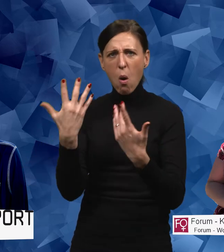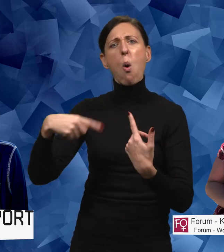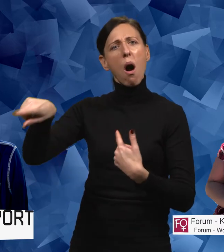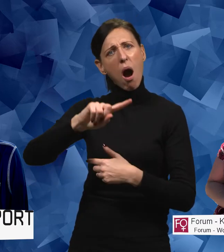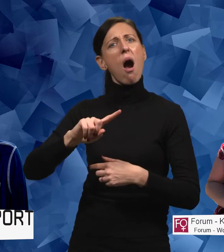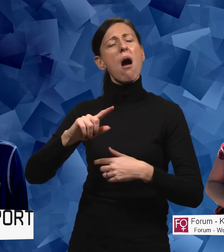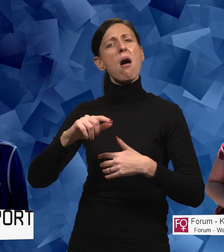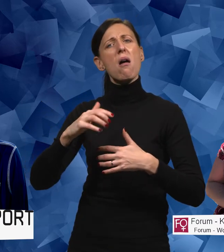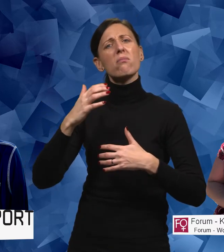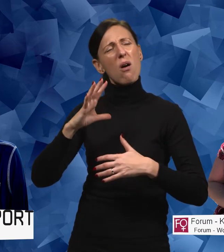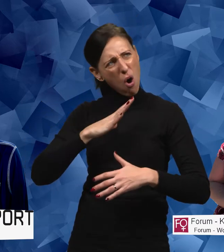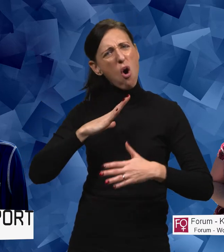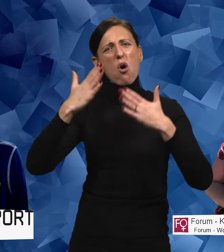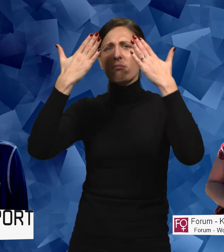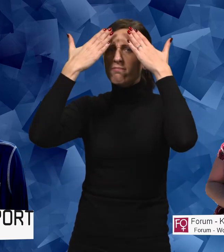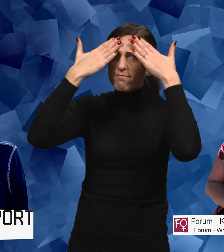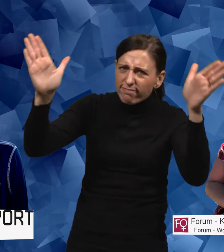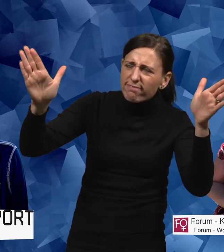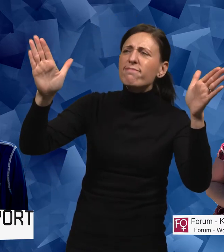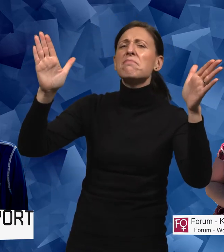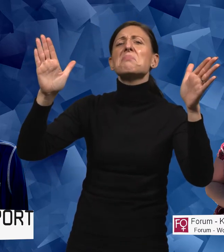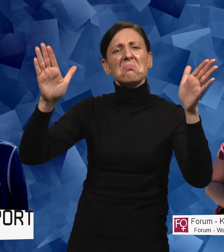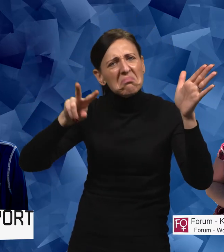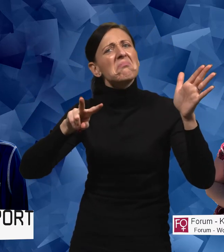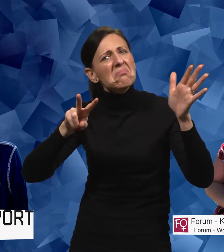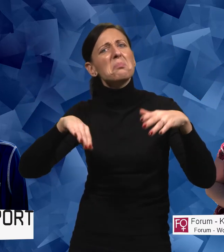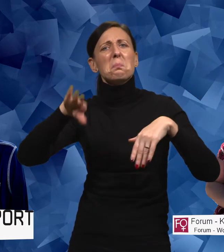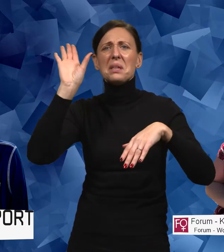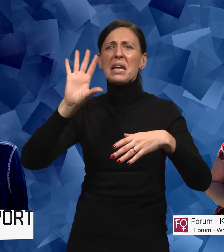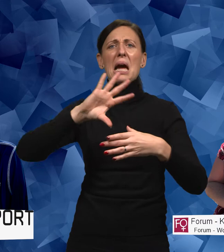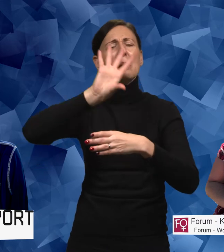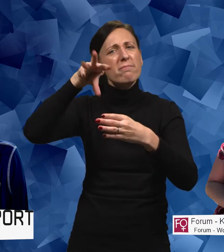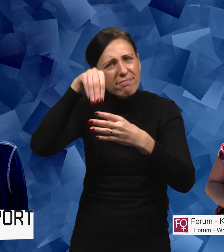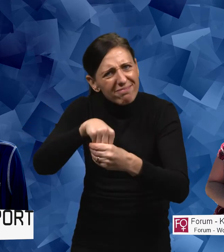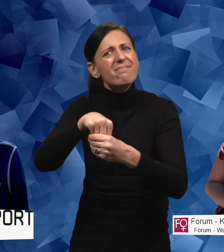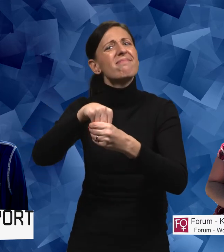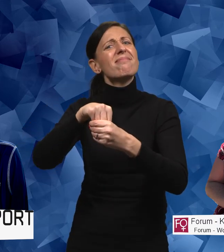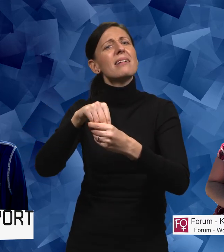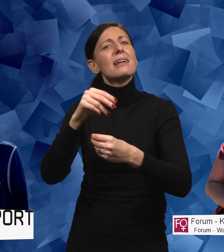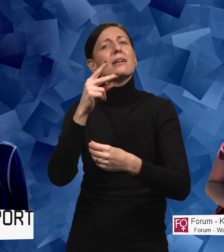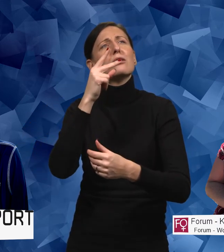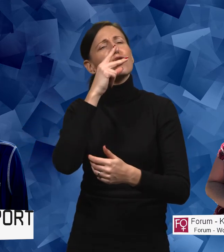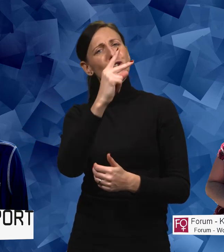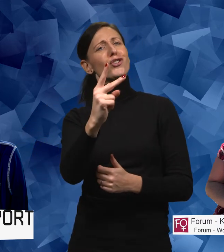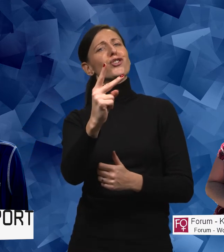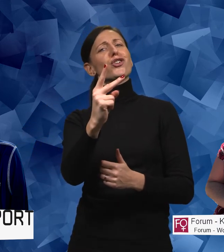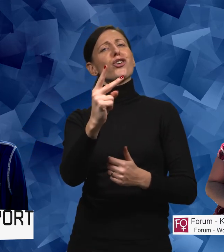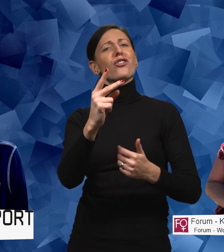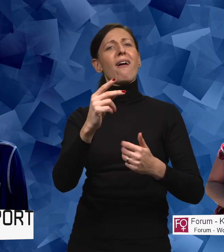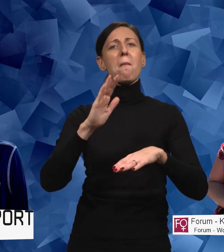har en betydligt öppnare och mer inkluderande syn